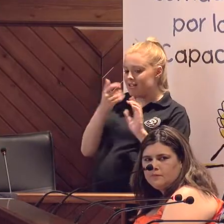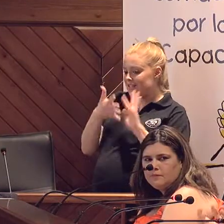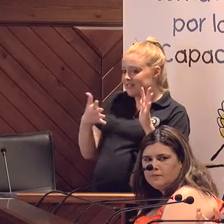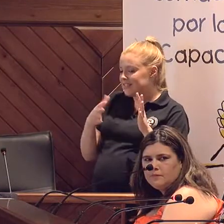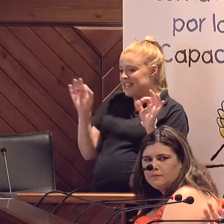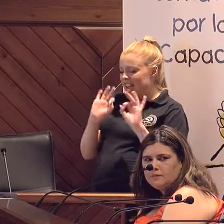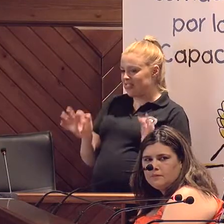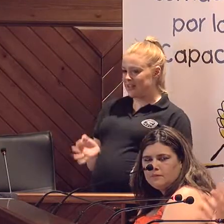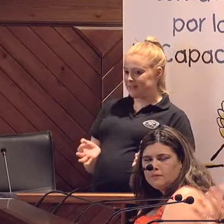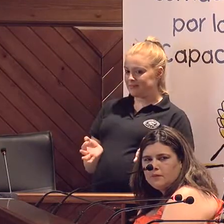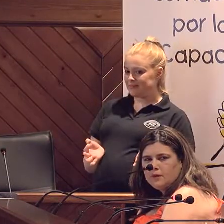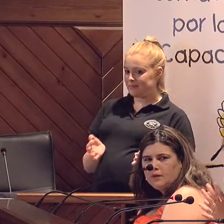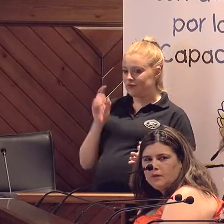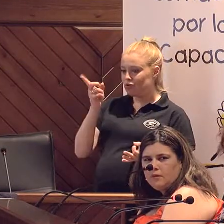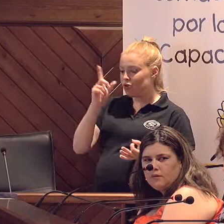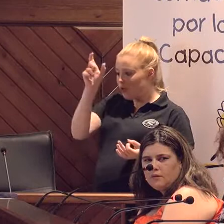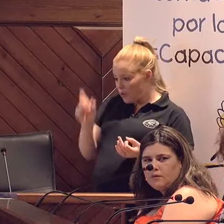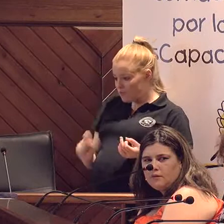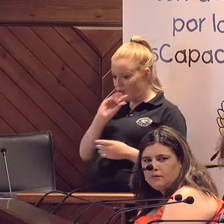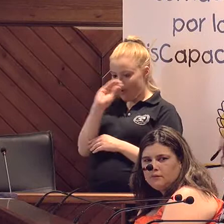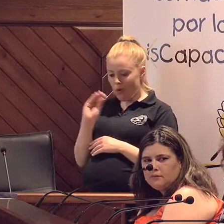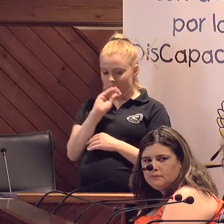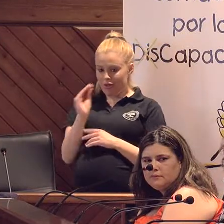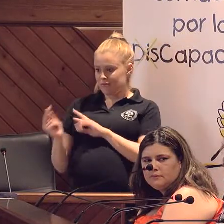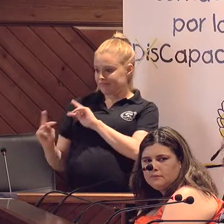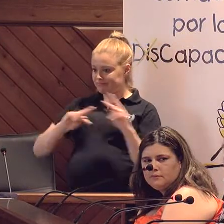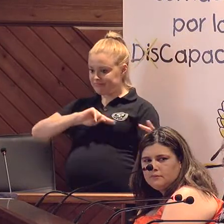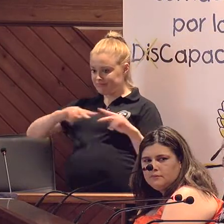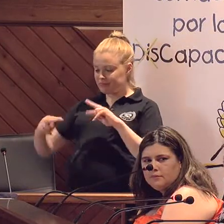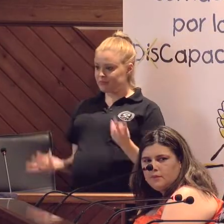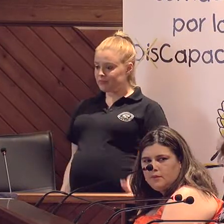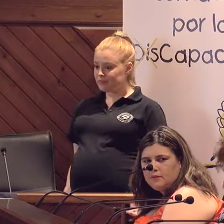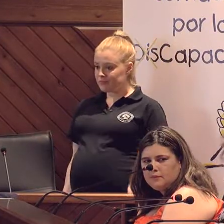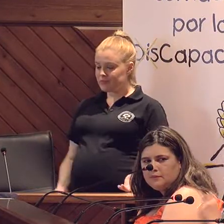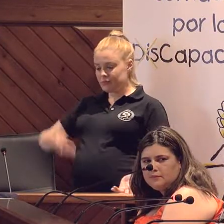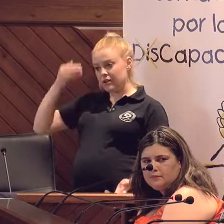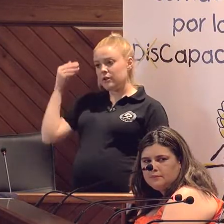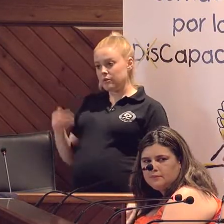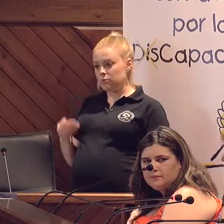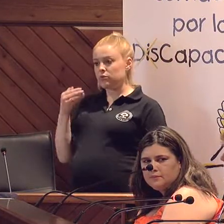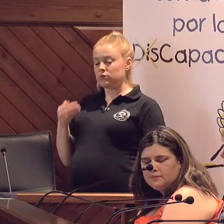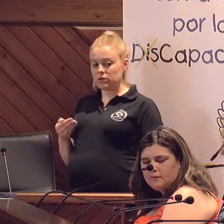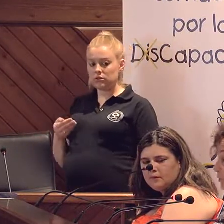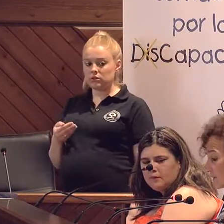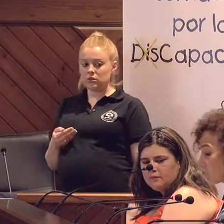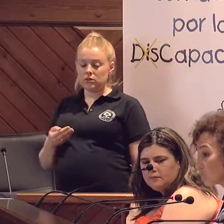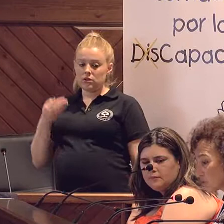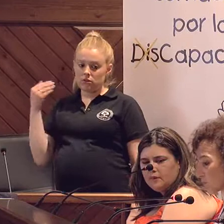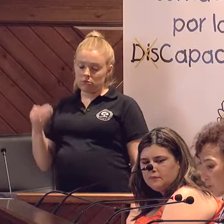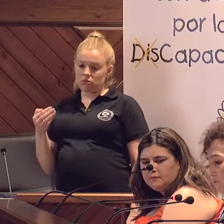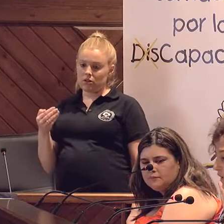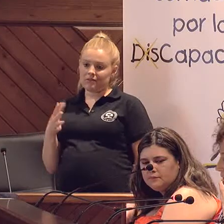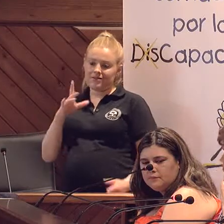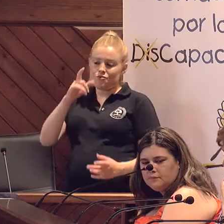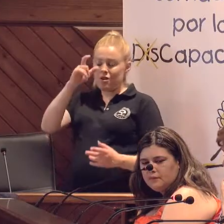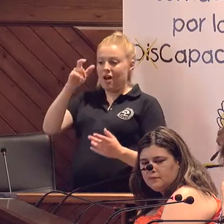ni nada y solamente tienen un traductor que es el cuidador? Es importante. Y es importante porque estamos en